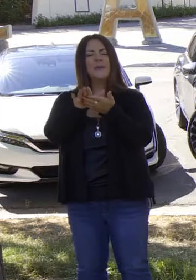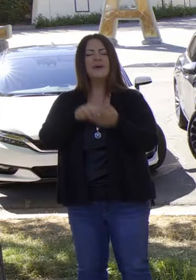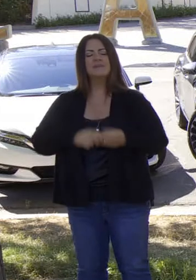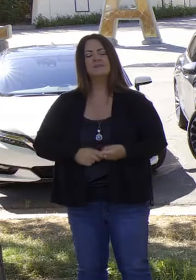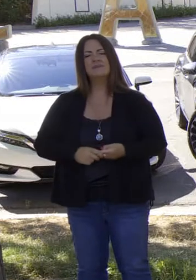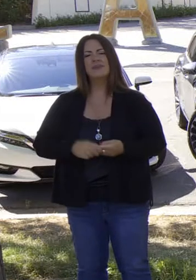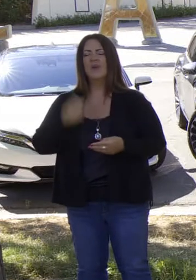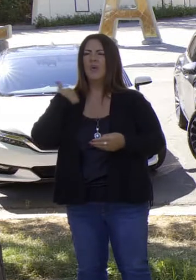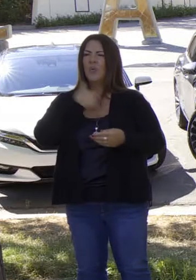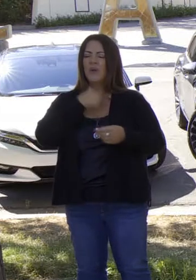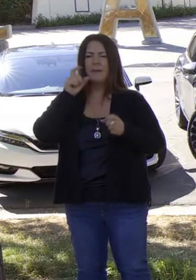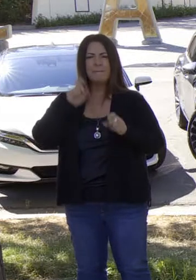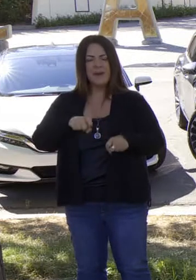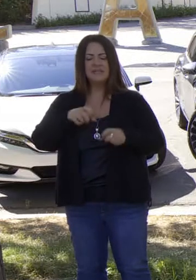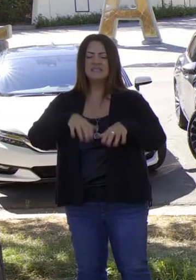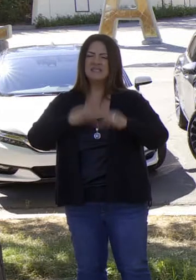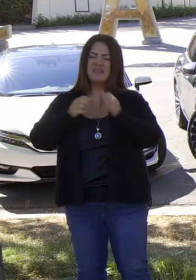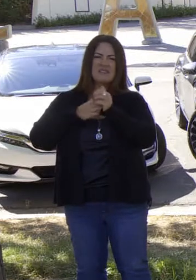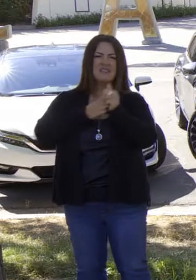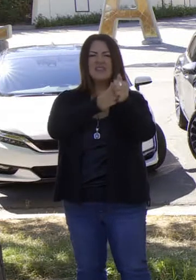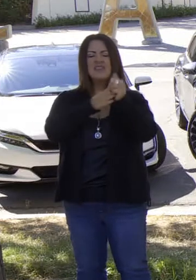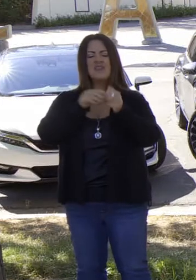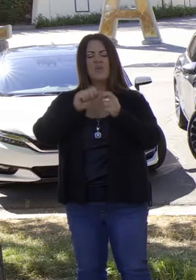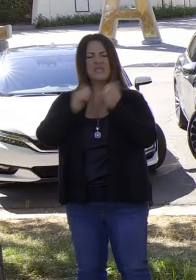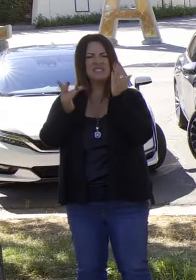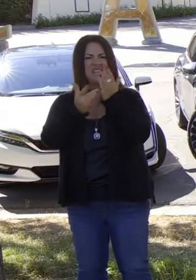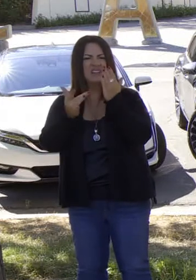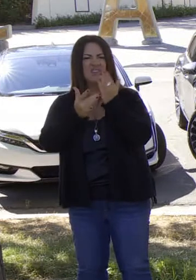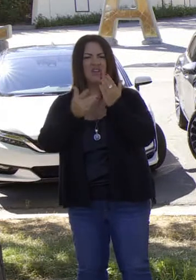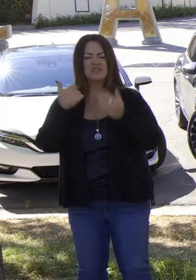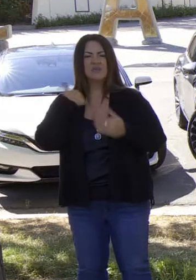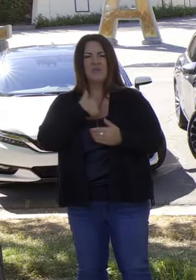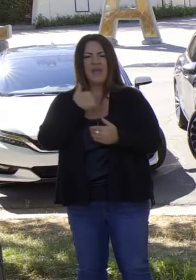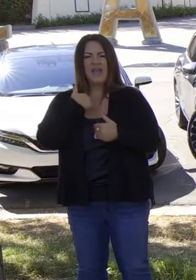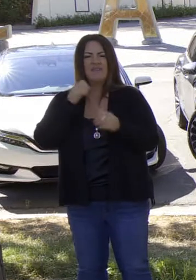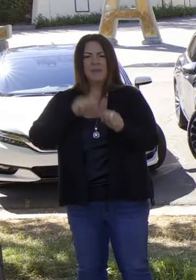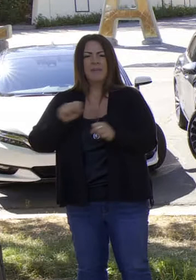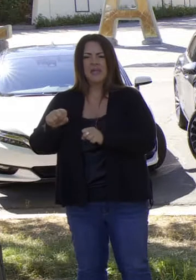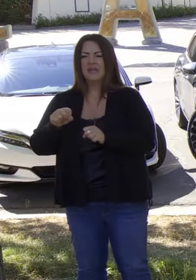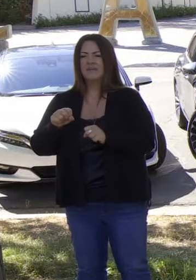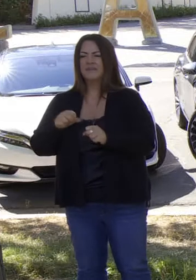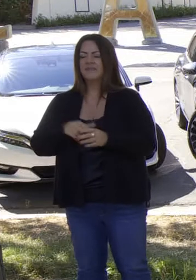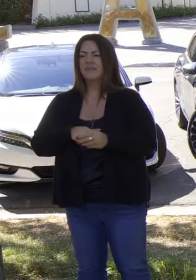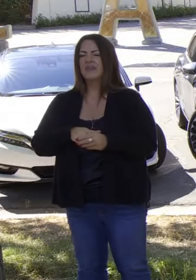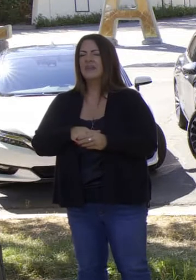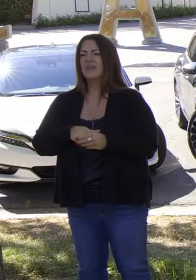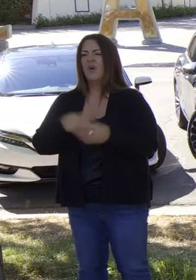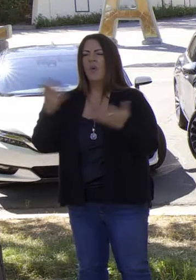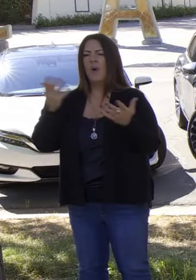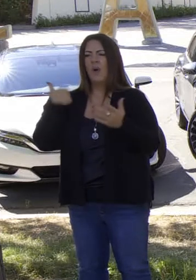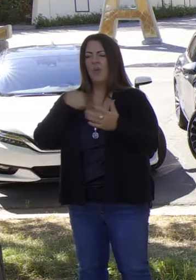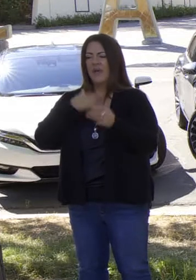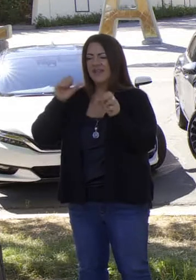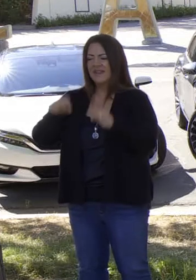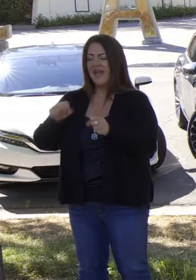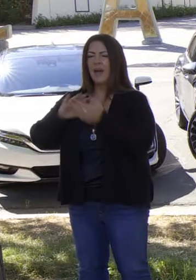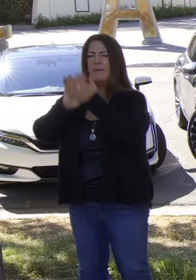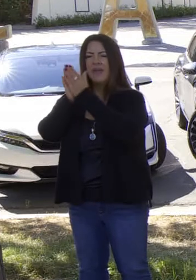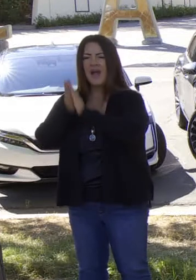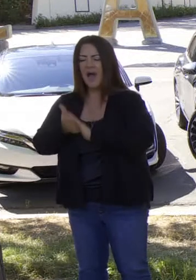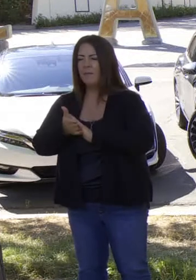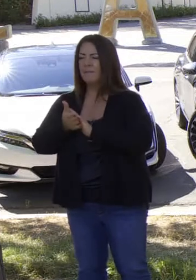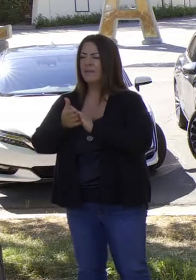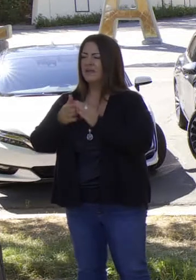limpio. Y estamos encima de los cambios con la tecnología, sabiendo dónde puede ir la